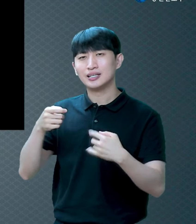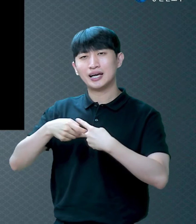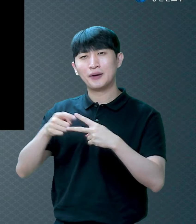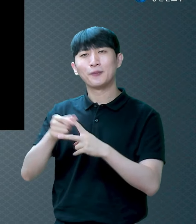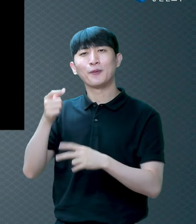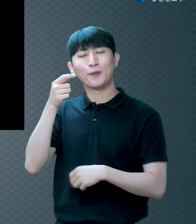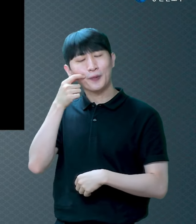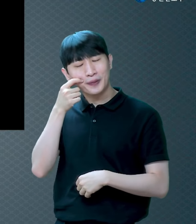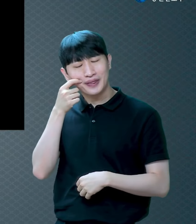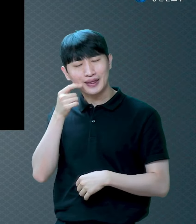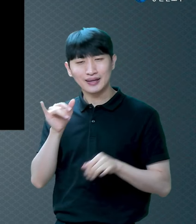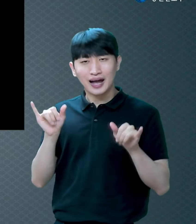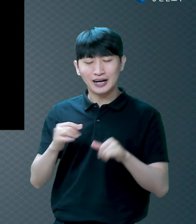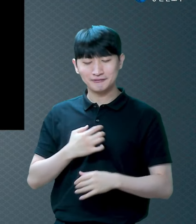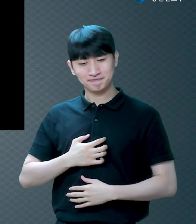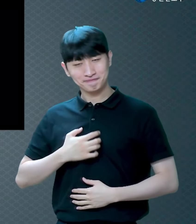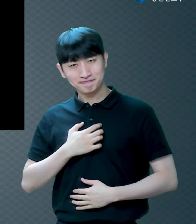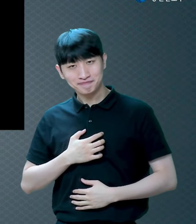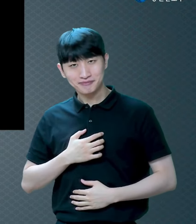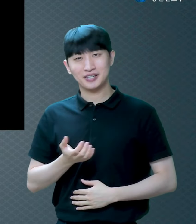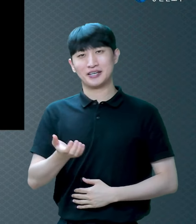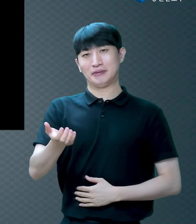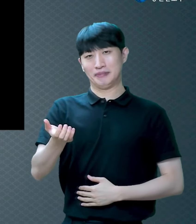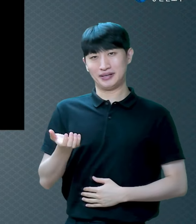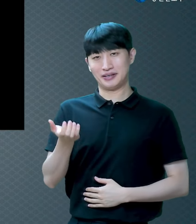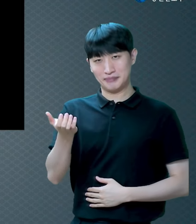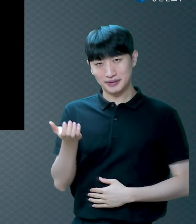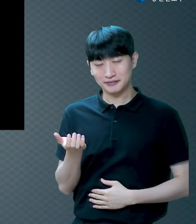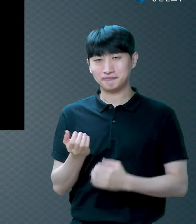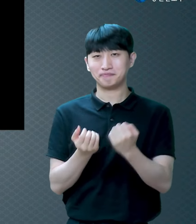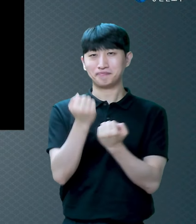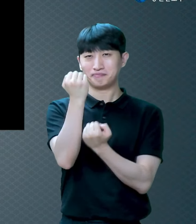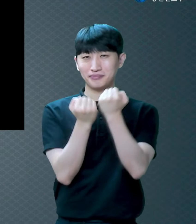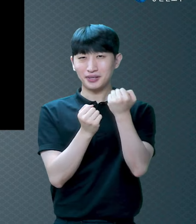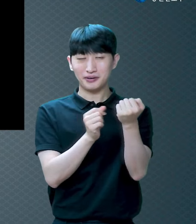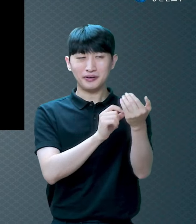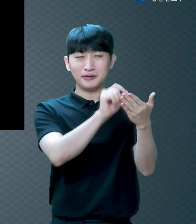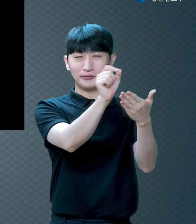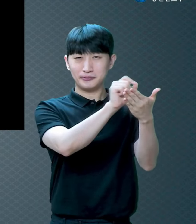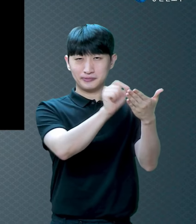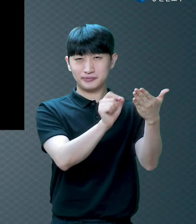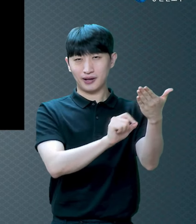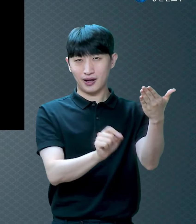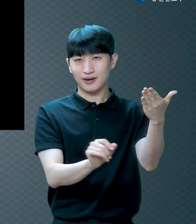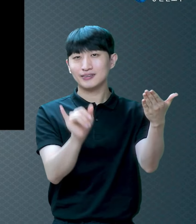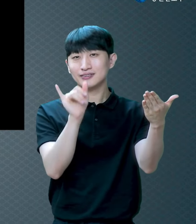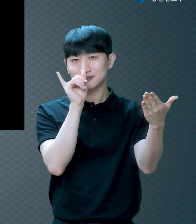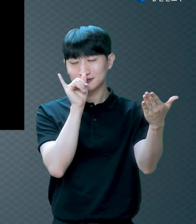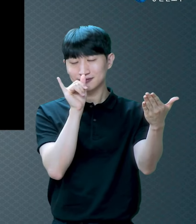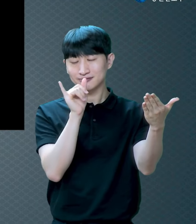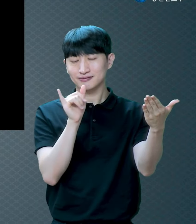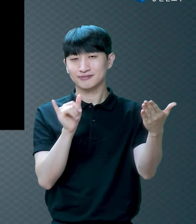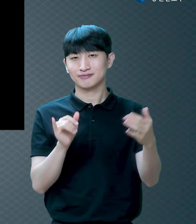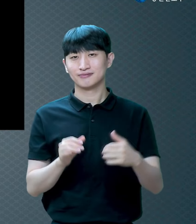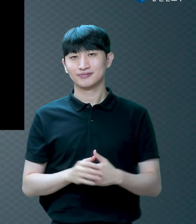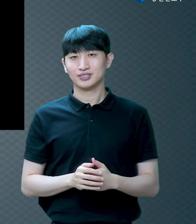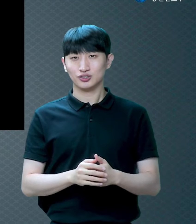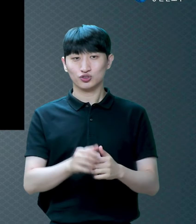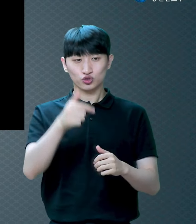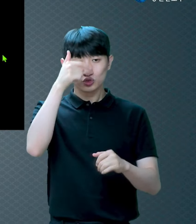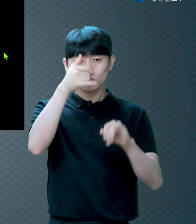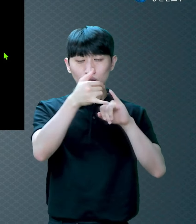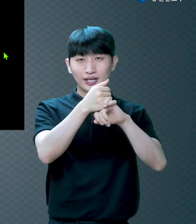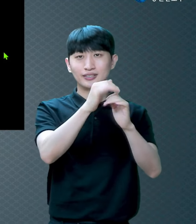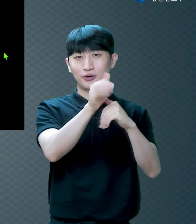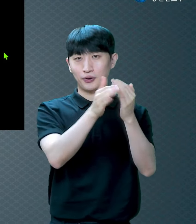통해서 예수님을 설명하고 십자가를 설명하는 사건들이 구약 성경에 많이 나와